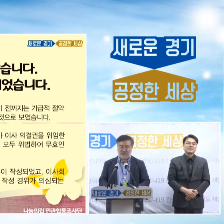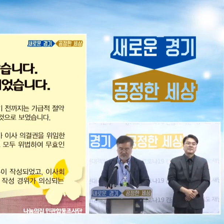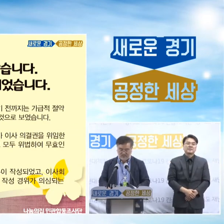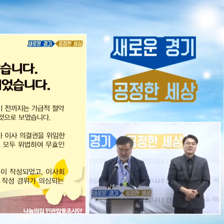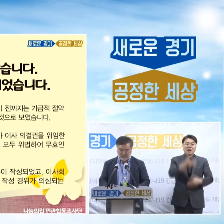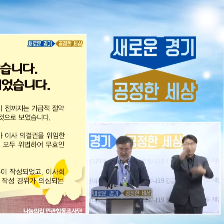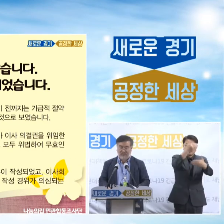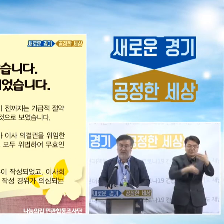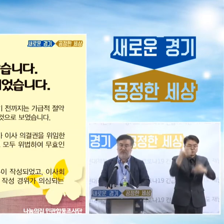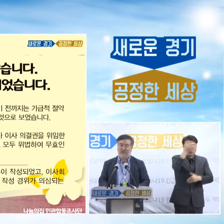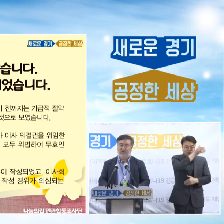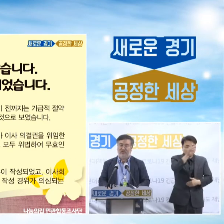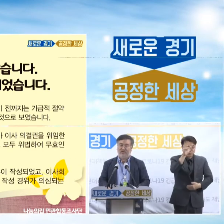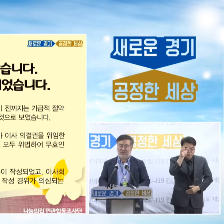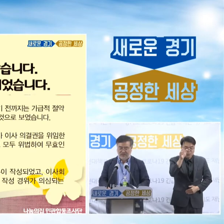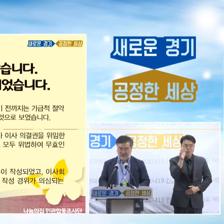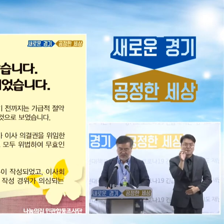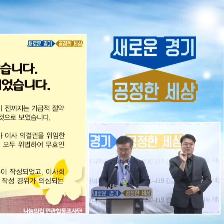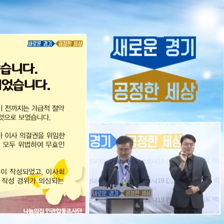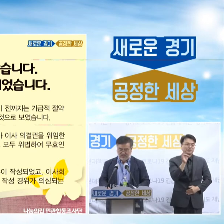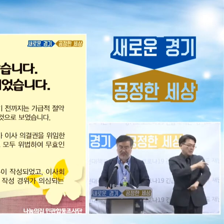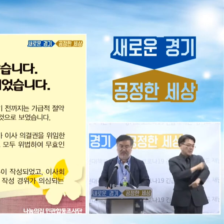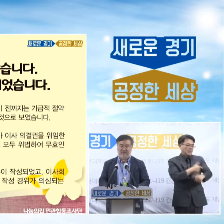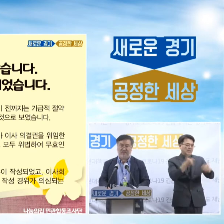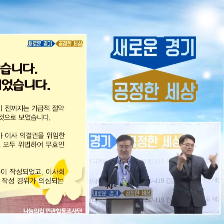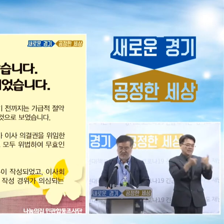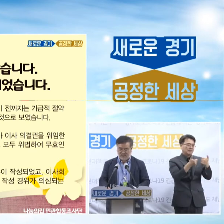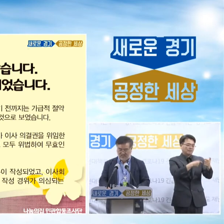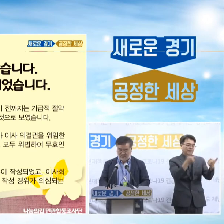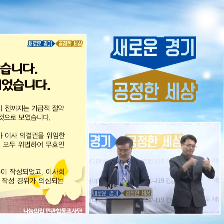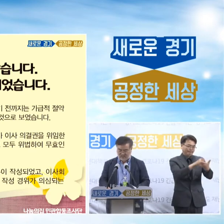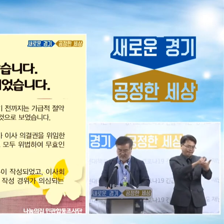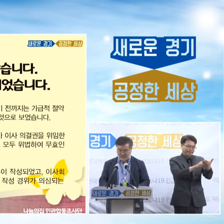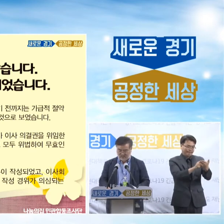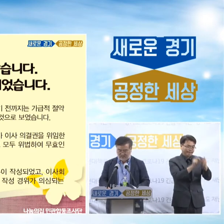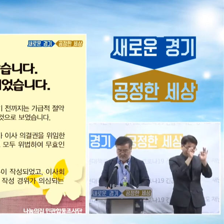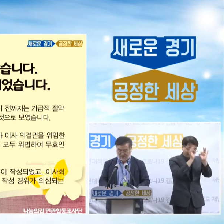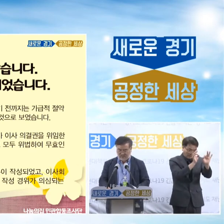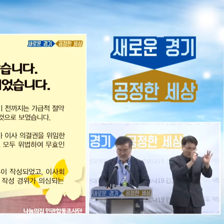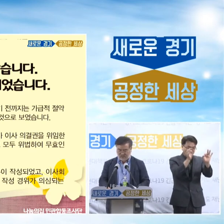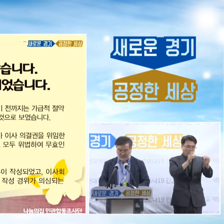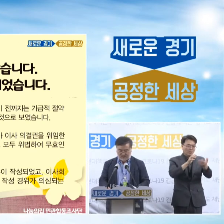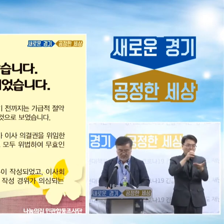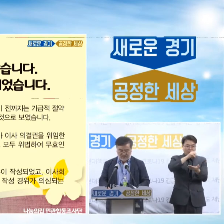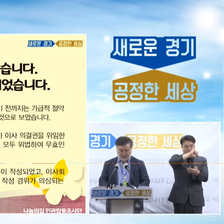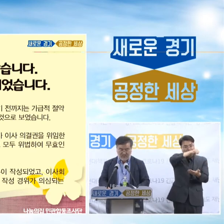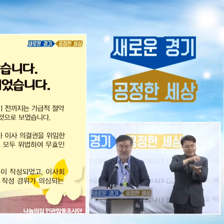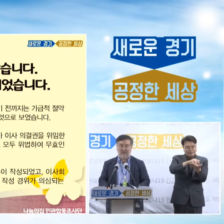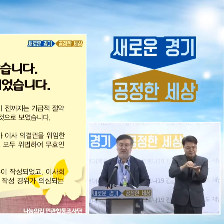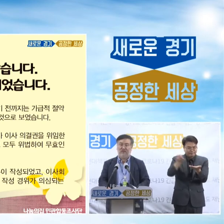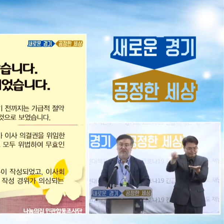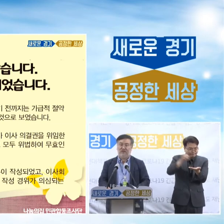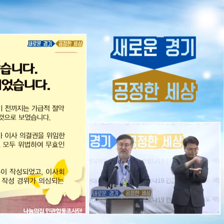그리고 남은 후원금은 우리가 이 사회의 회의록이나 예산서 등을 참고하면